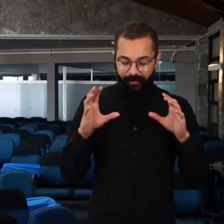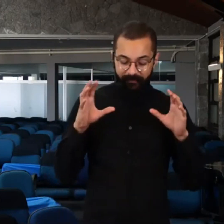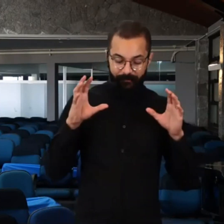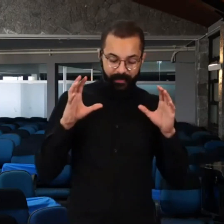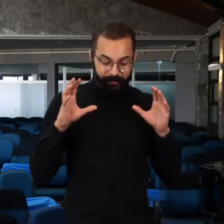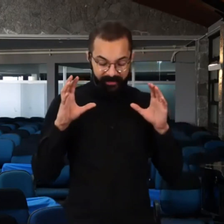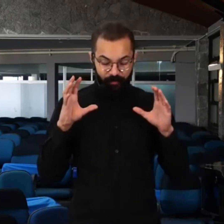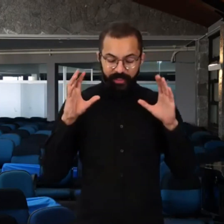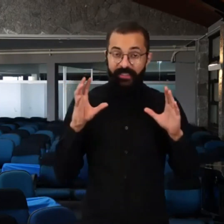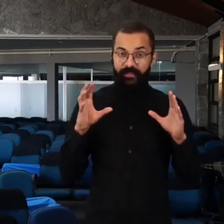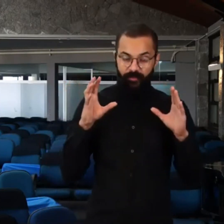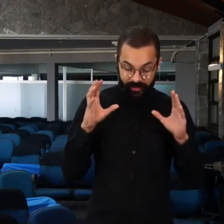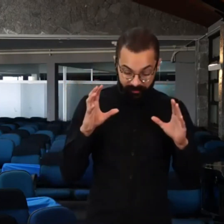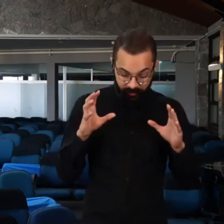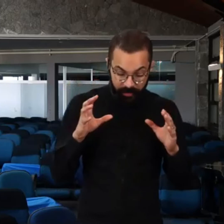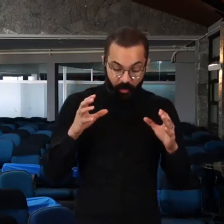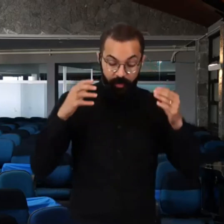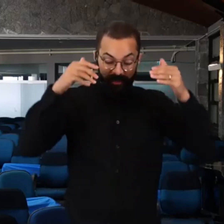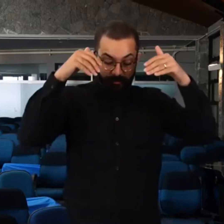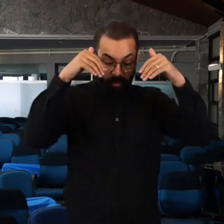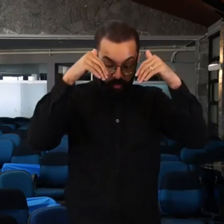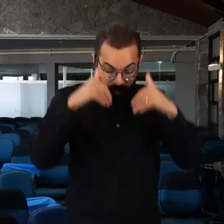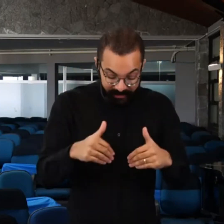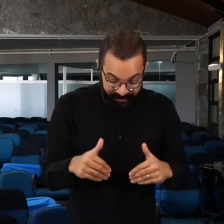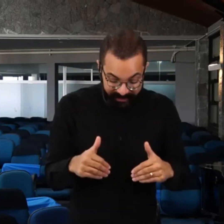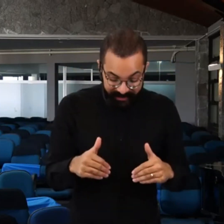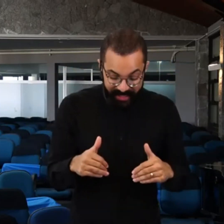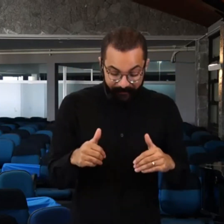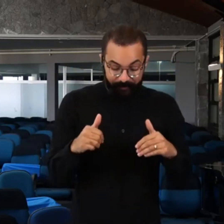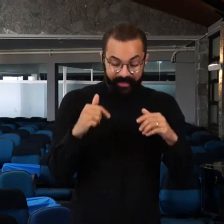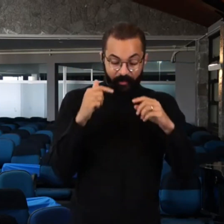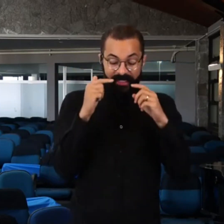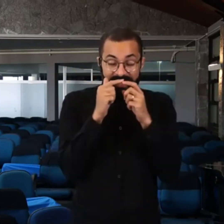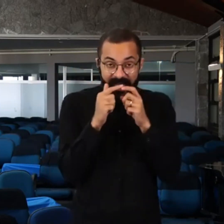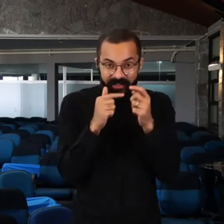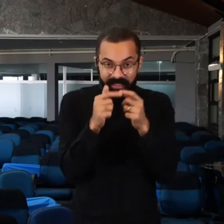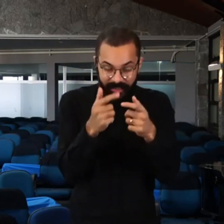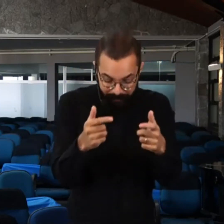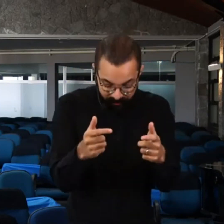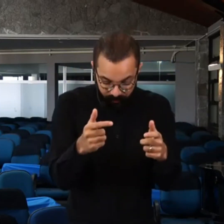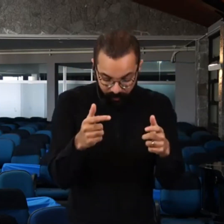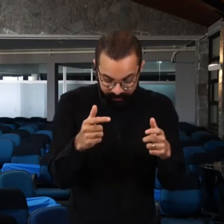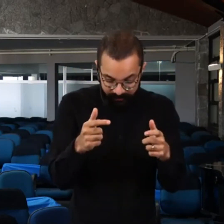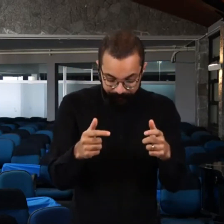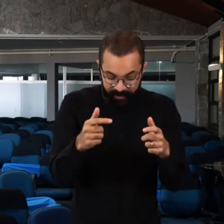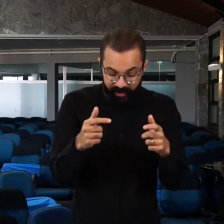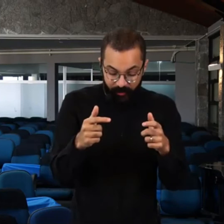preste muita atenção no texto. O grande ponto aqui está na qualidade das repetições. Jesus